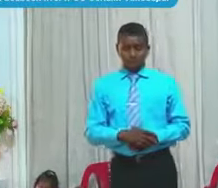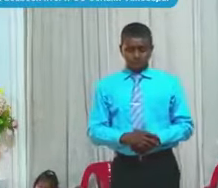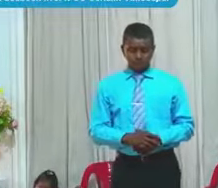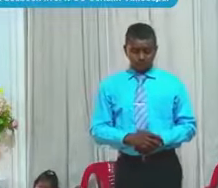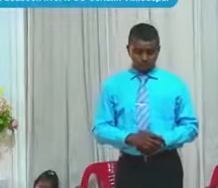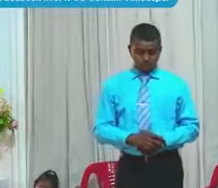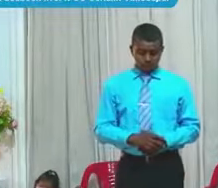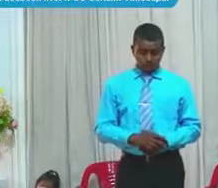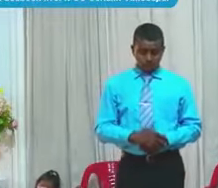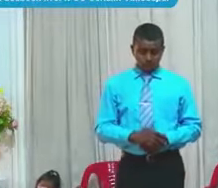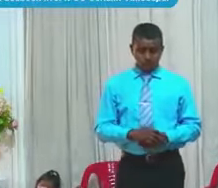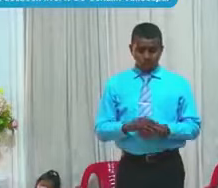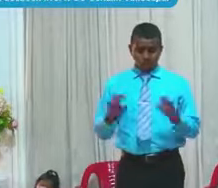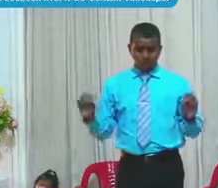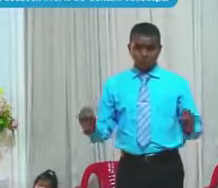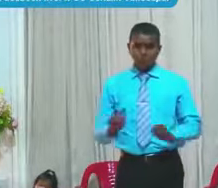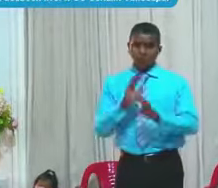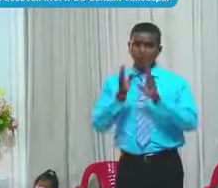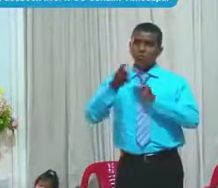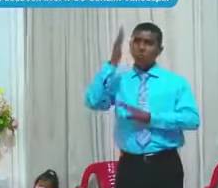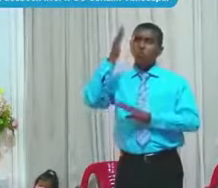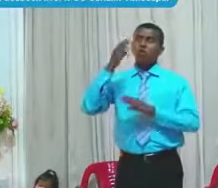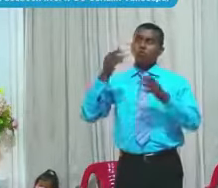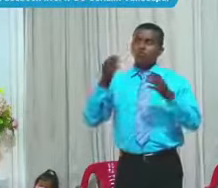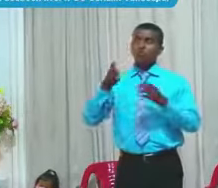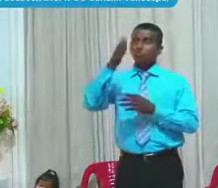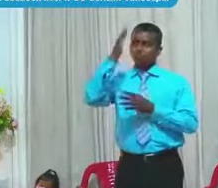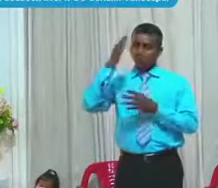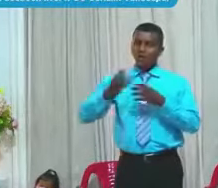Gloria a Dios Eso lo hace Dios Con el hombre